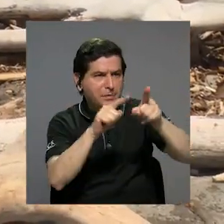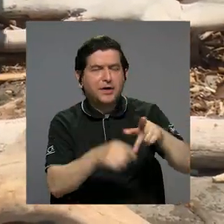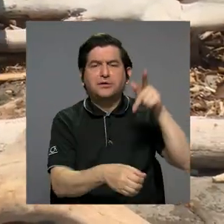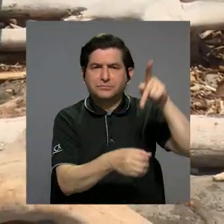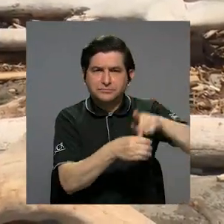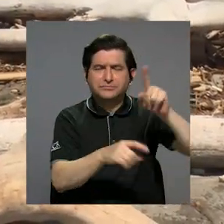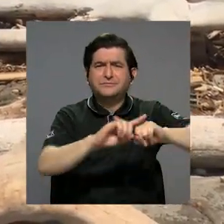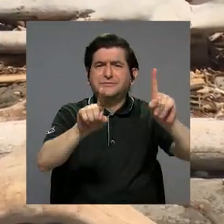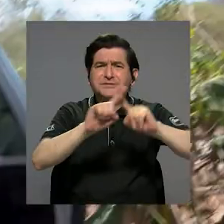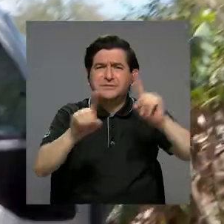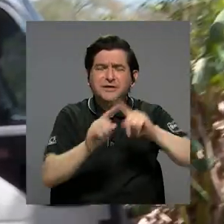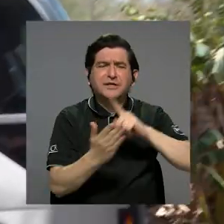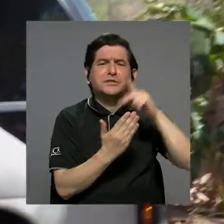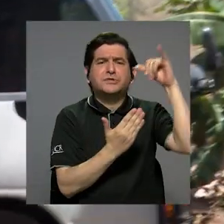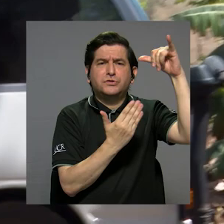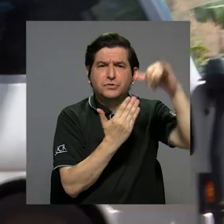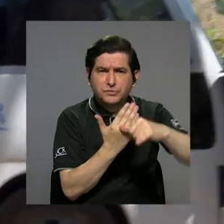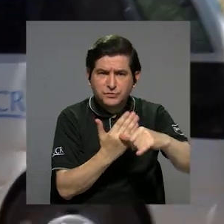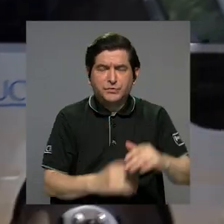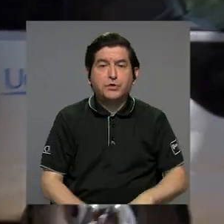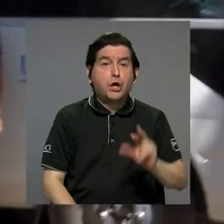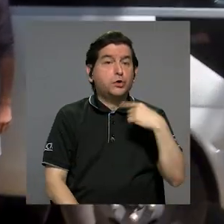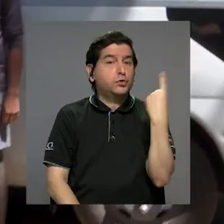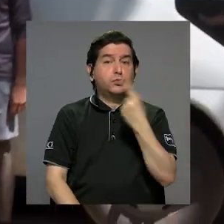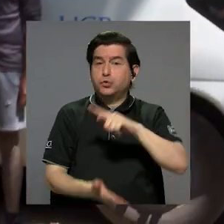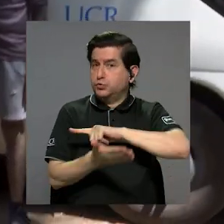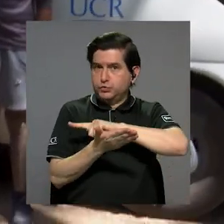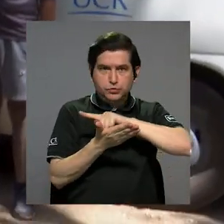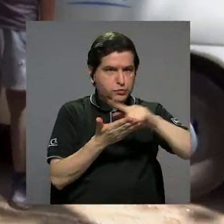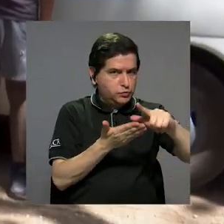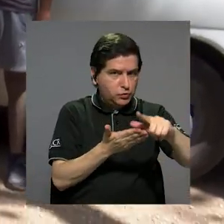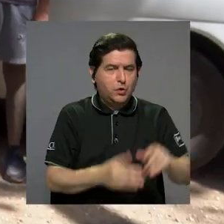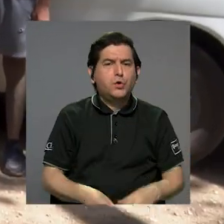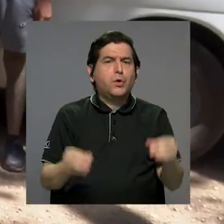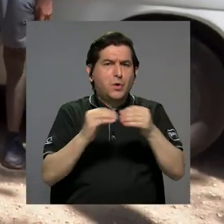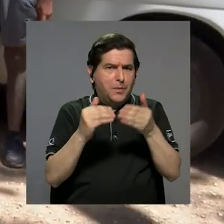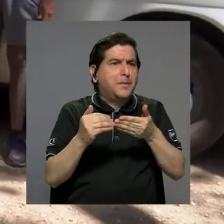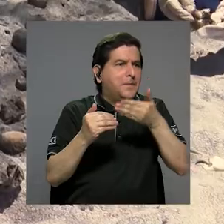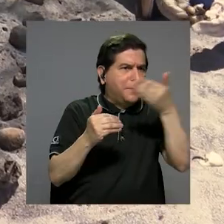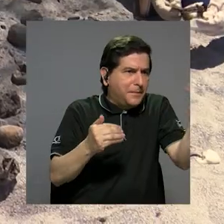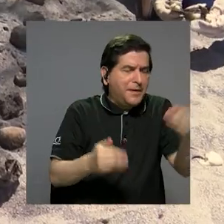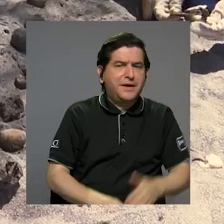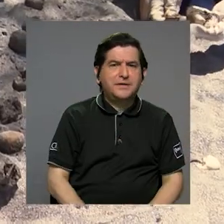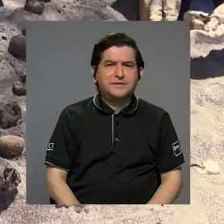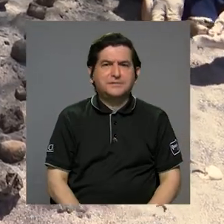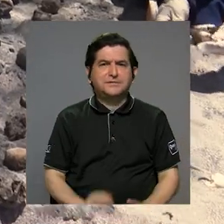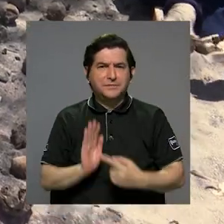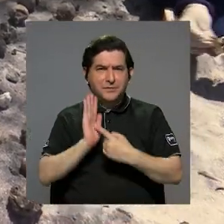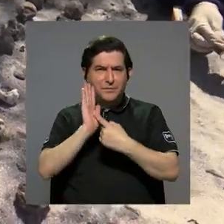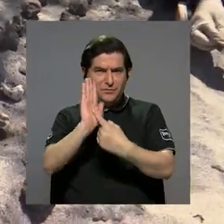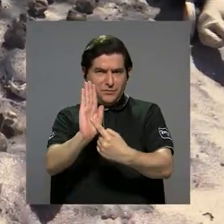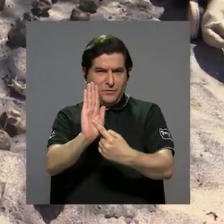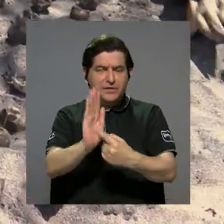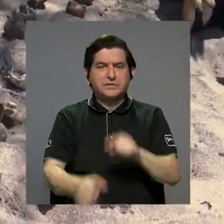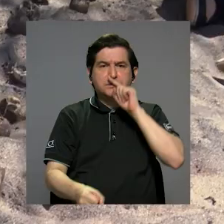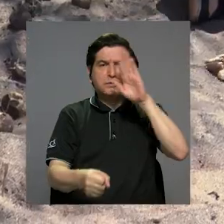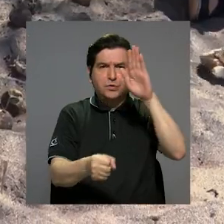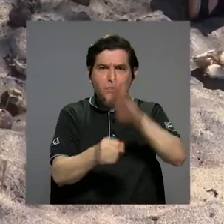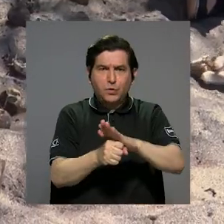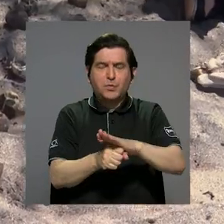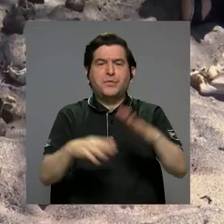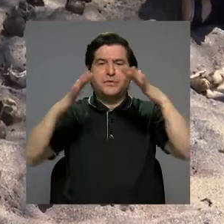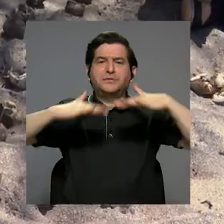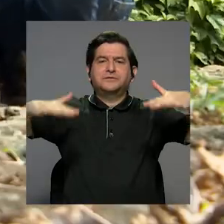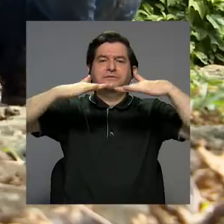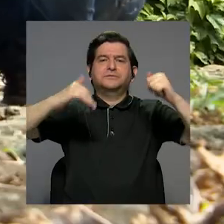se involucran en diferentes proyectos, no solo de limpieza, sino más allá, que representan compromiso